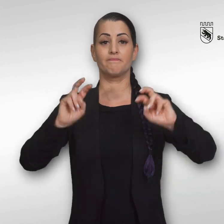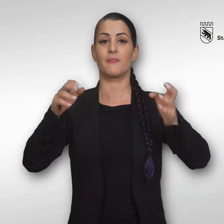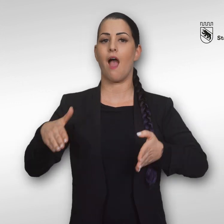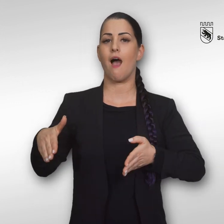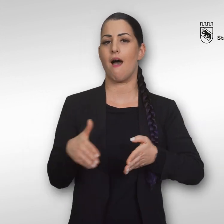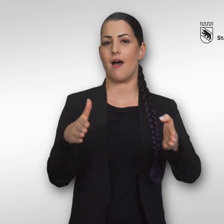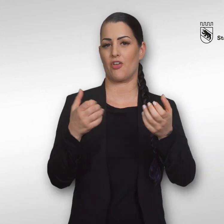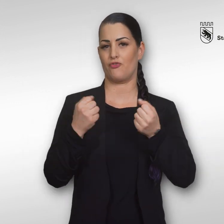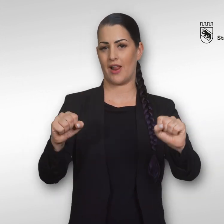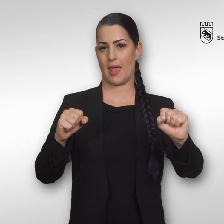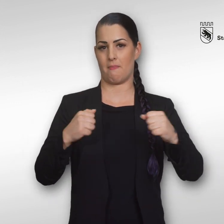Aare-Freibäder